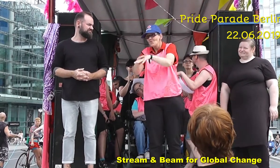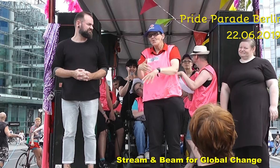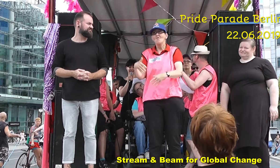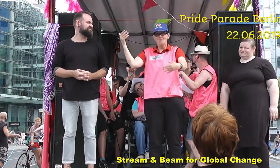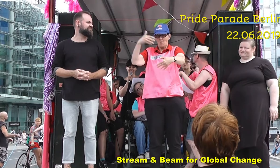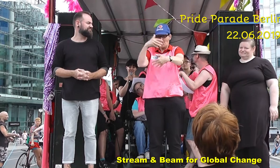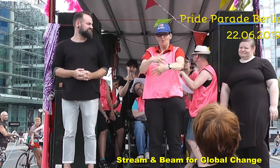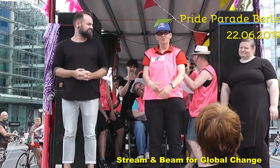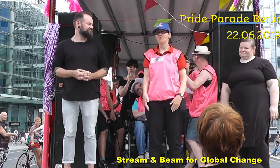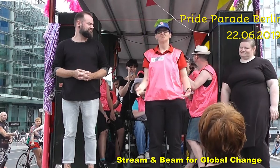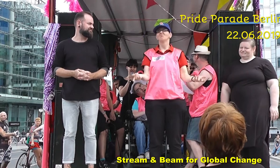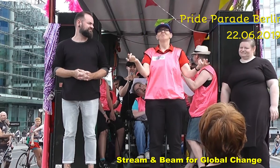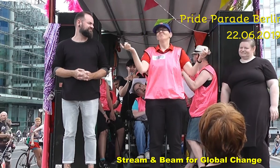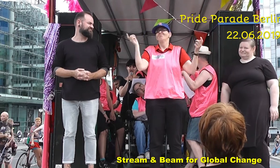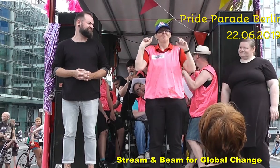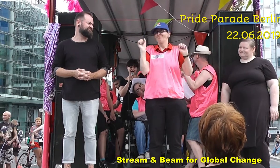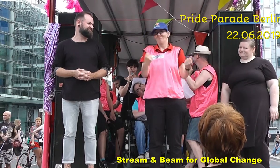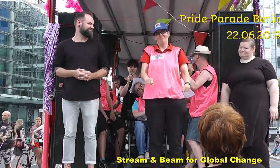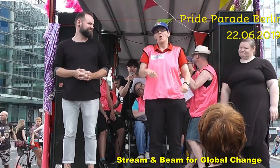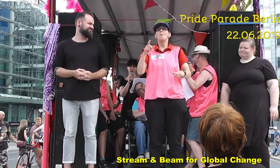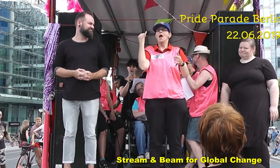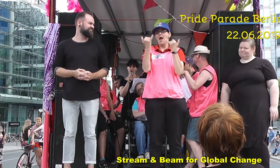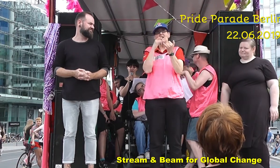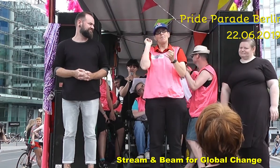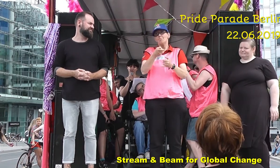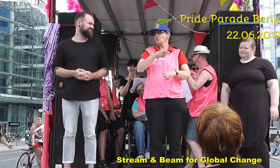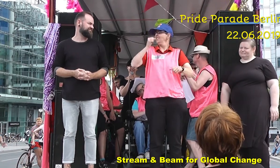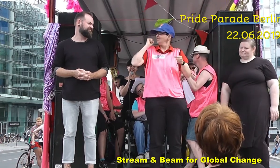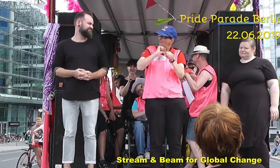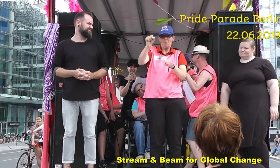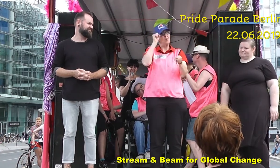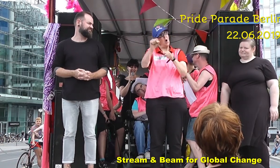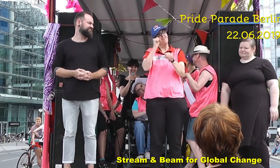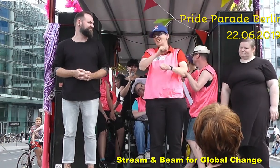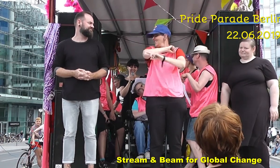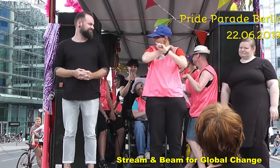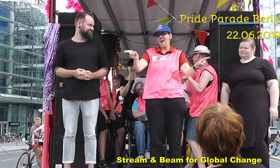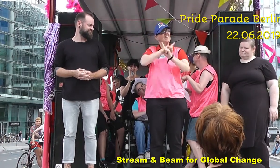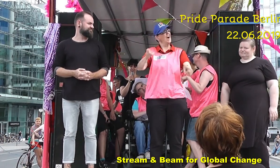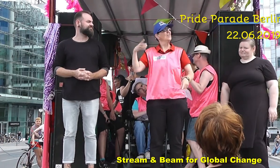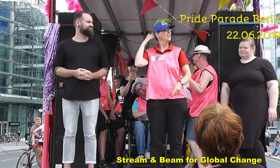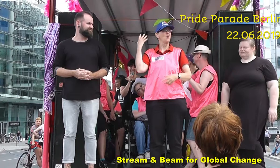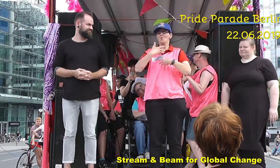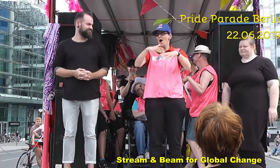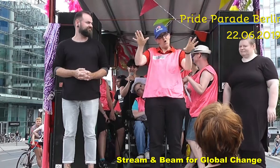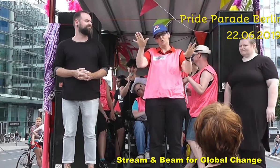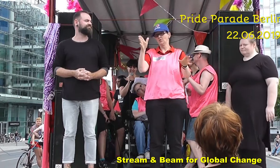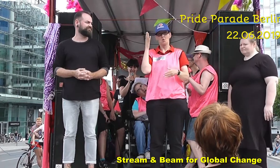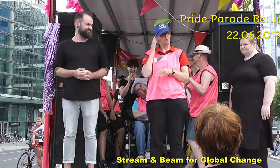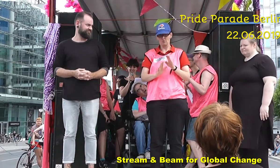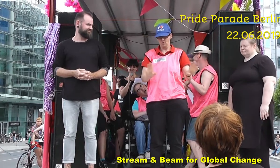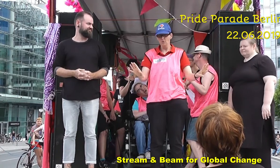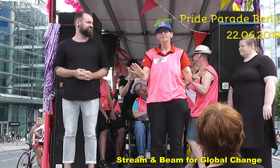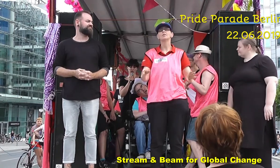Manche Ärztinnen und Ämter haben schon versucht, das bei kleinen Kindern gegen den